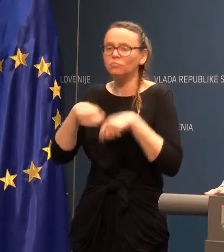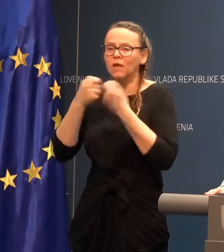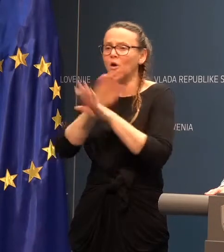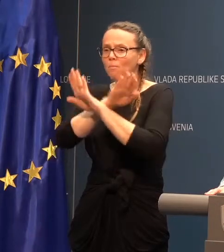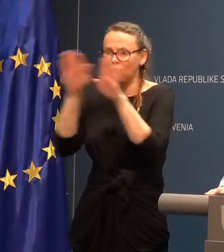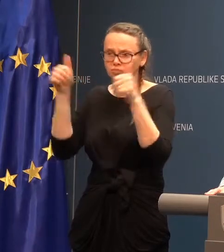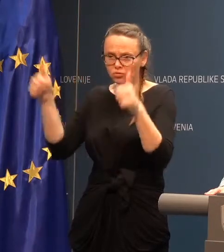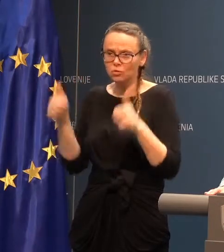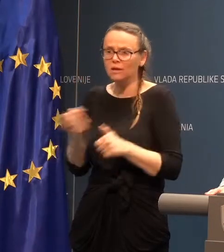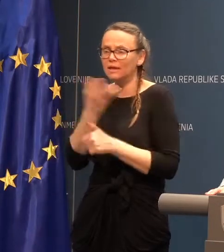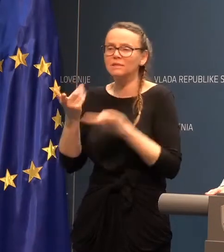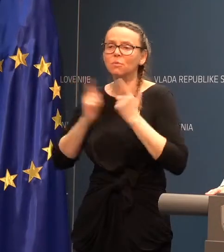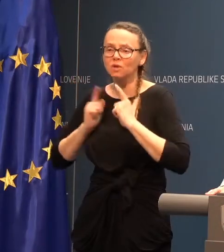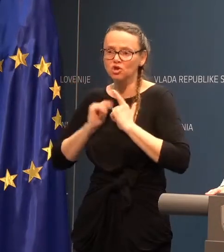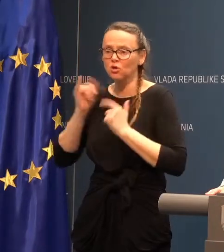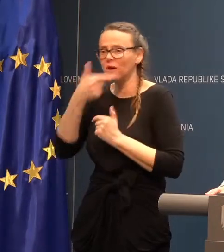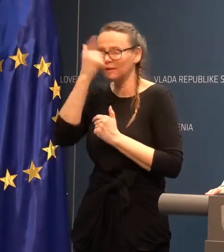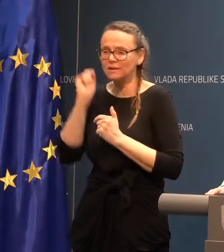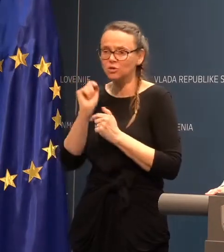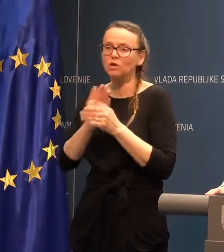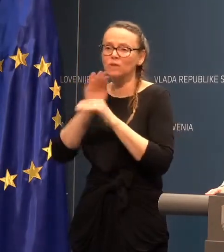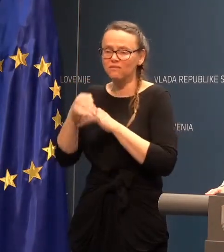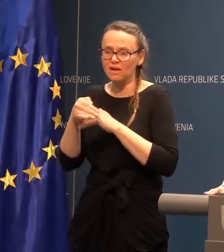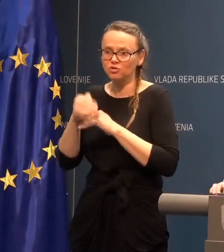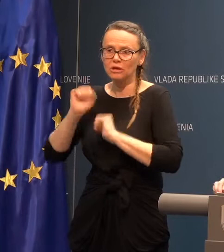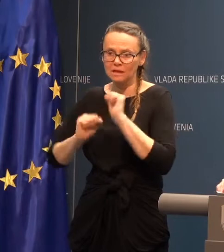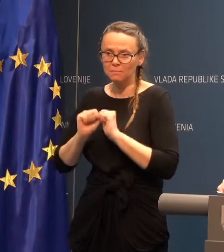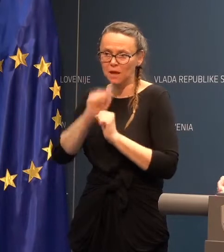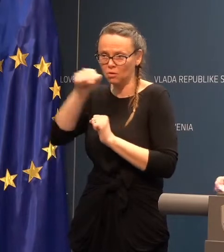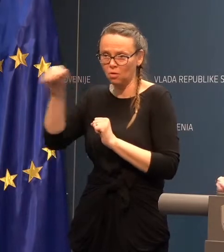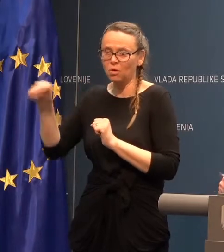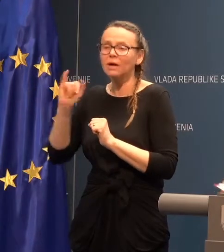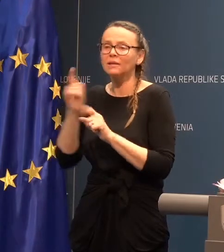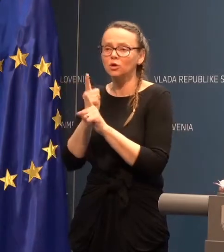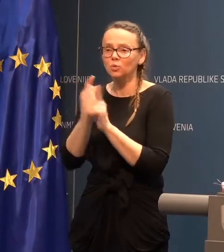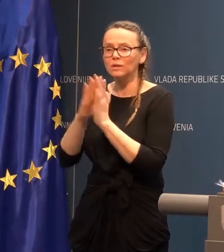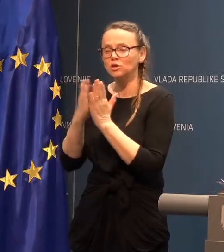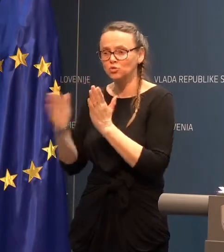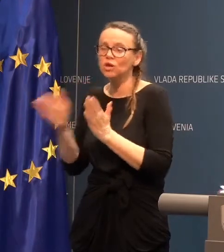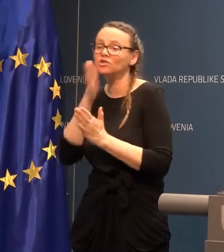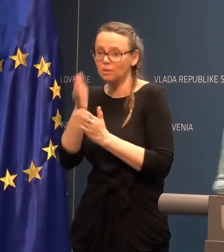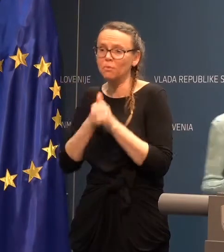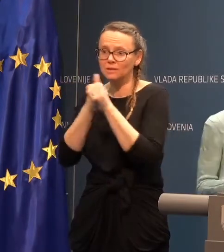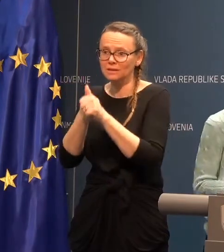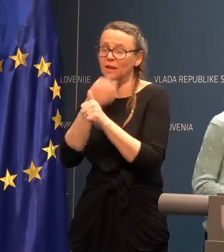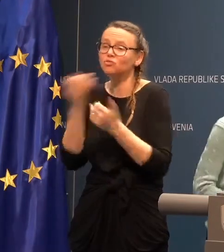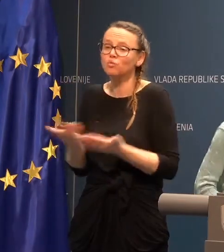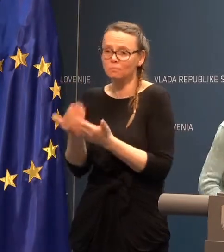posod, ki smo pričakovali, da se ljudje več gibljajo, ampak da tudi zloženka boste. Še prej.